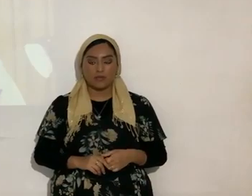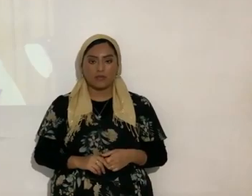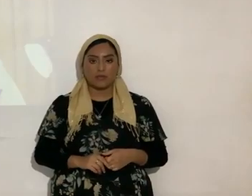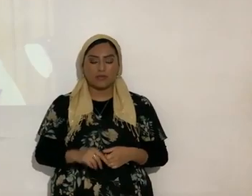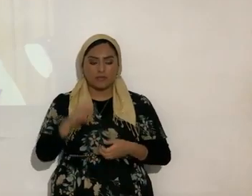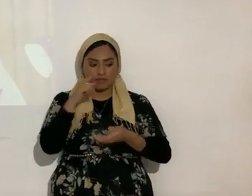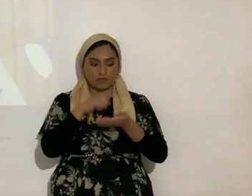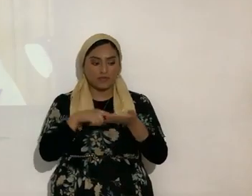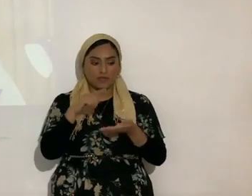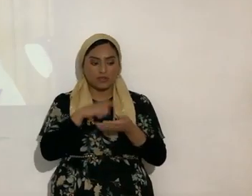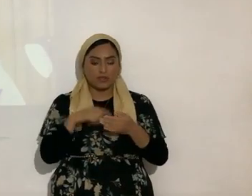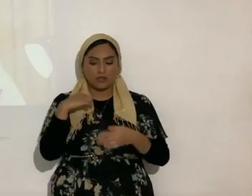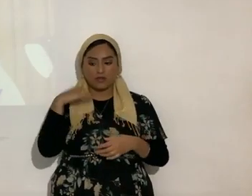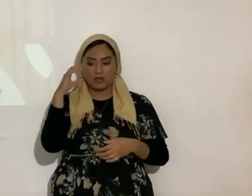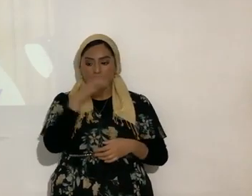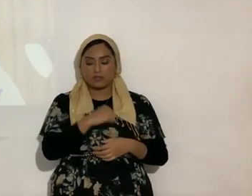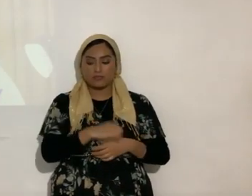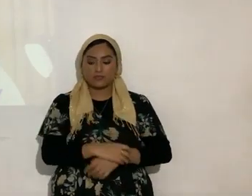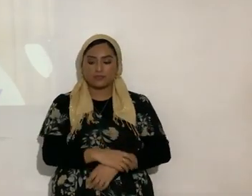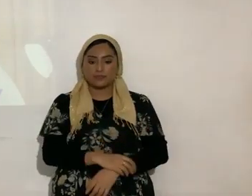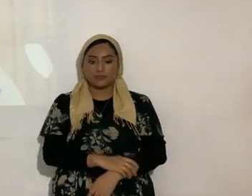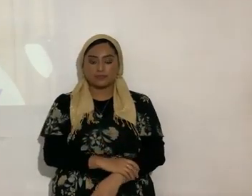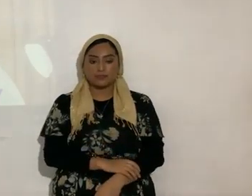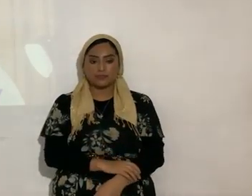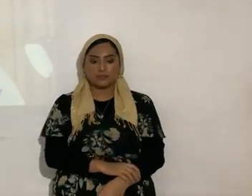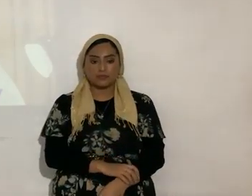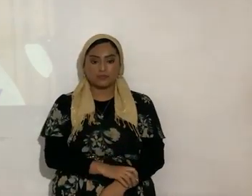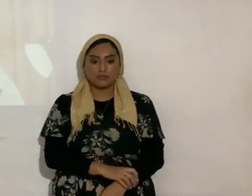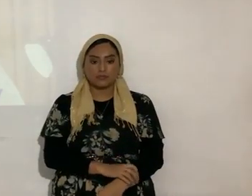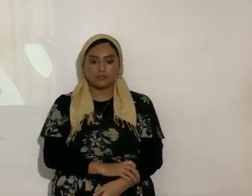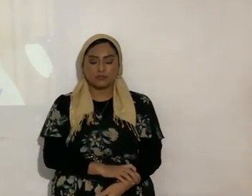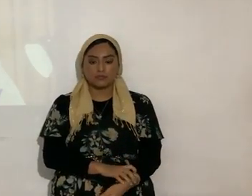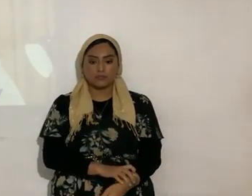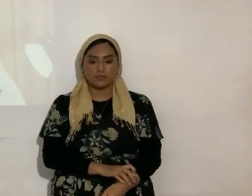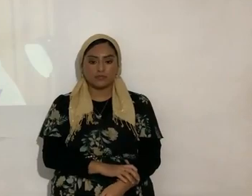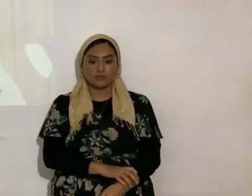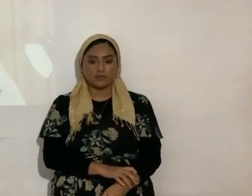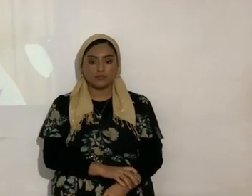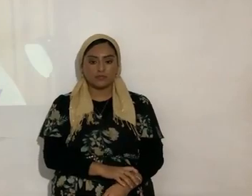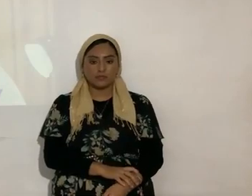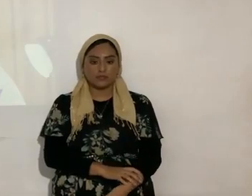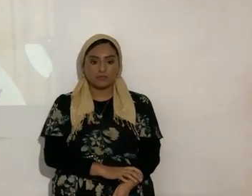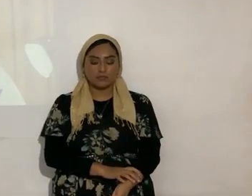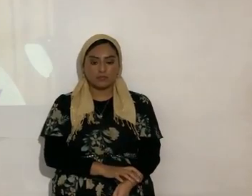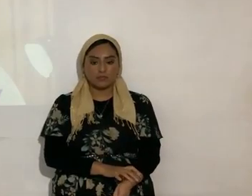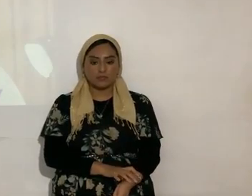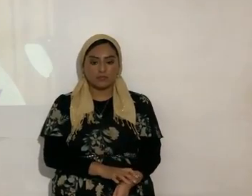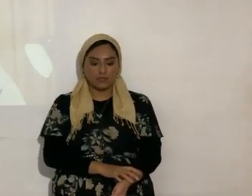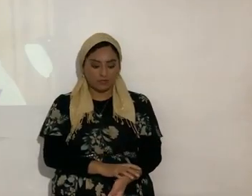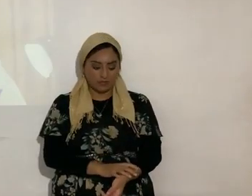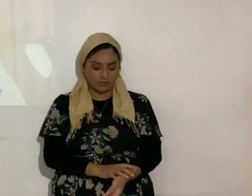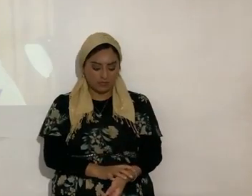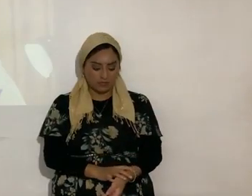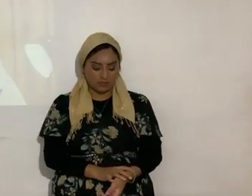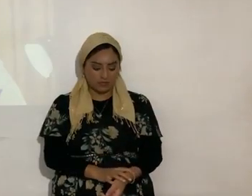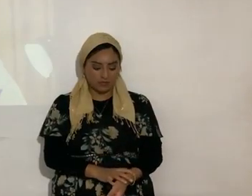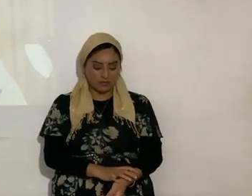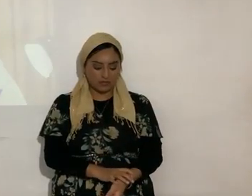cita a veces con tantas cosas no me escucho de amor ustedes ya lo encontraron primero ¿sí? pero